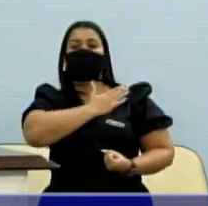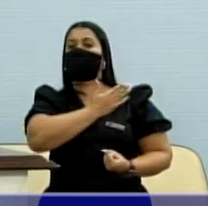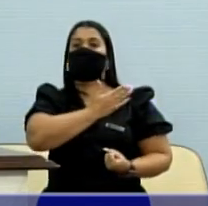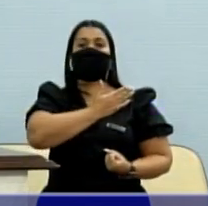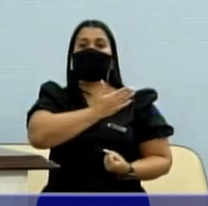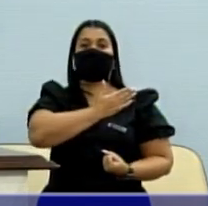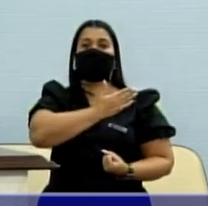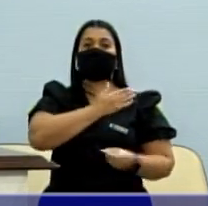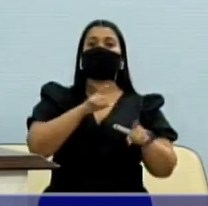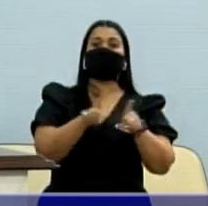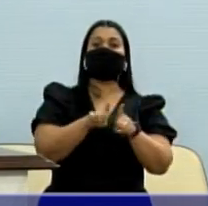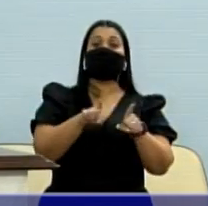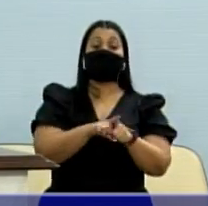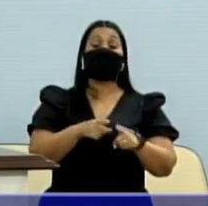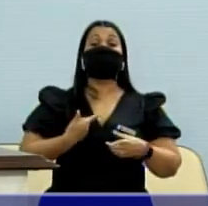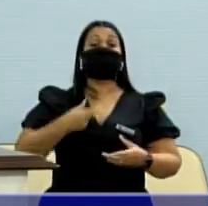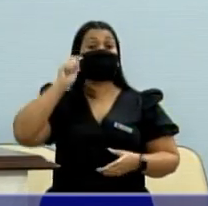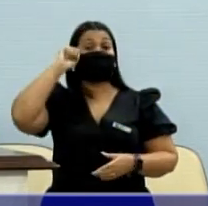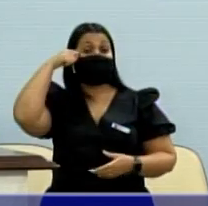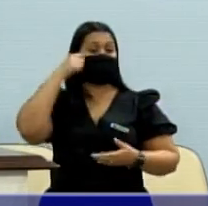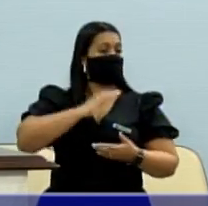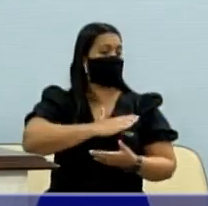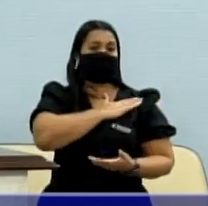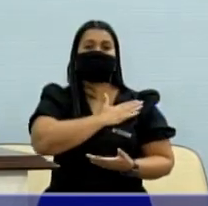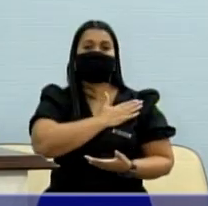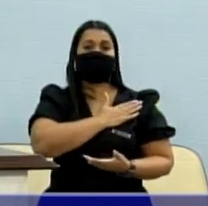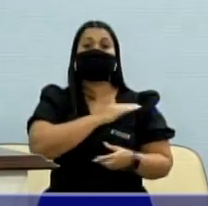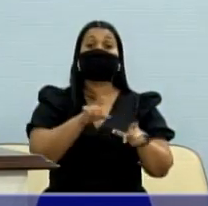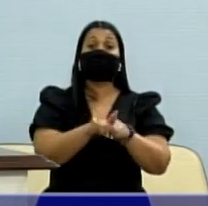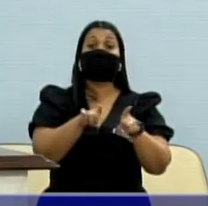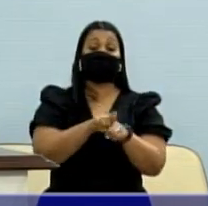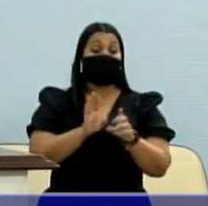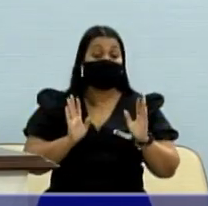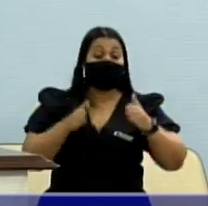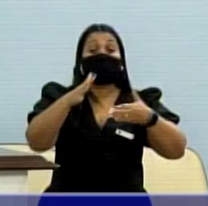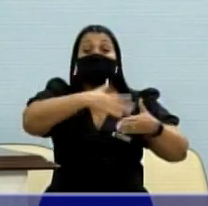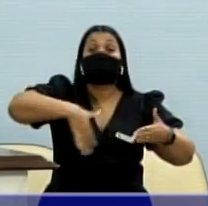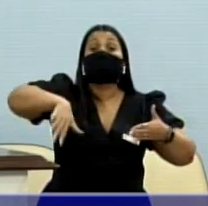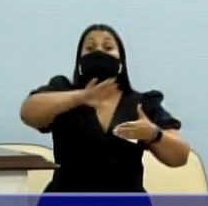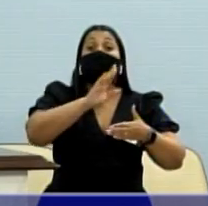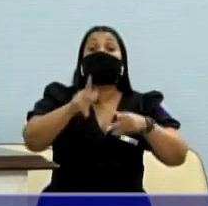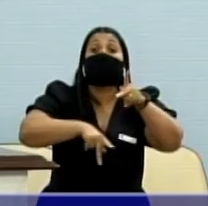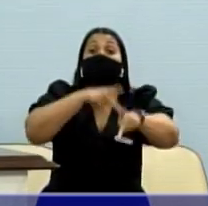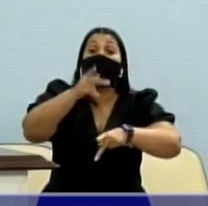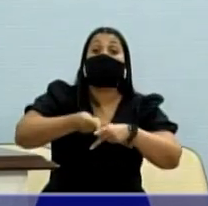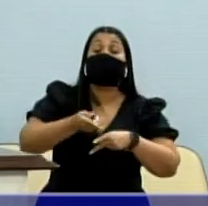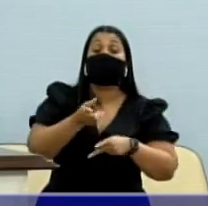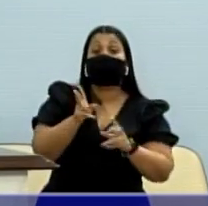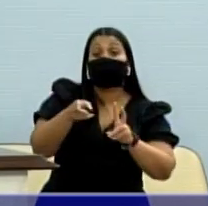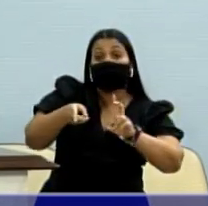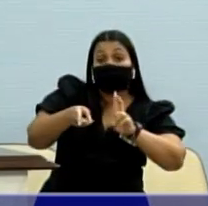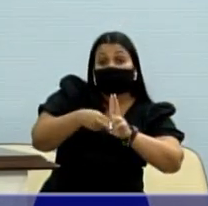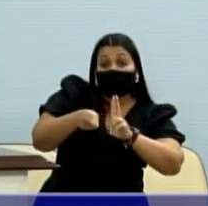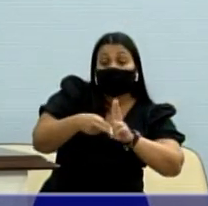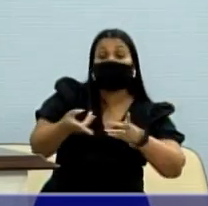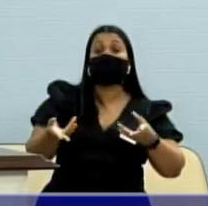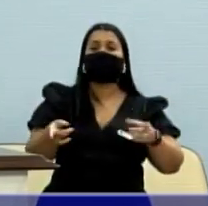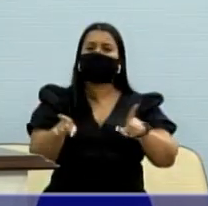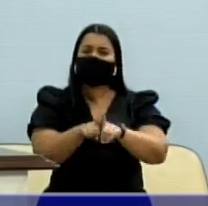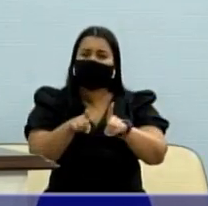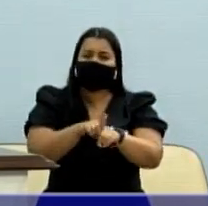racismo, o movimento de preservação da cultura e dos povos indígenas, encontra